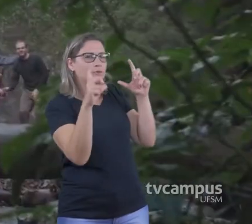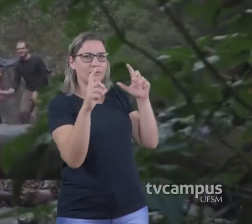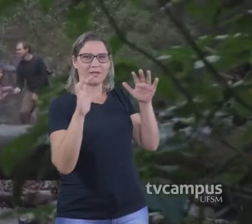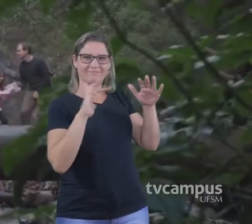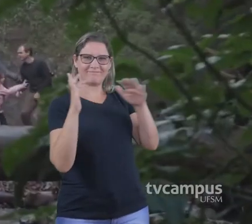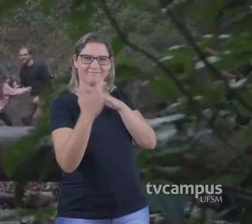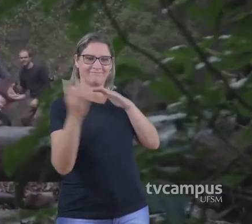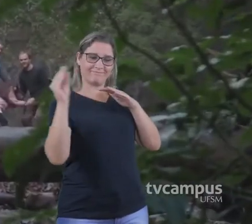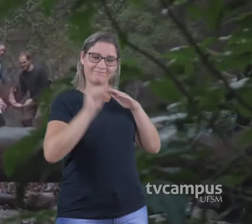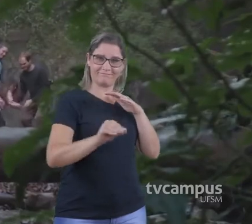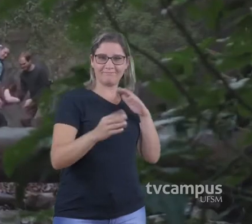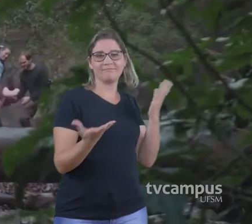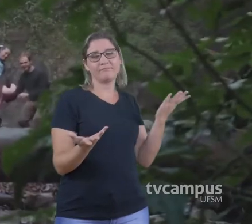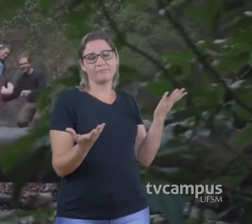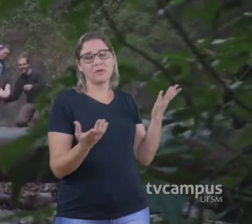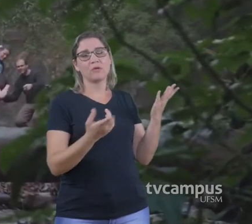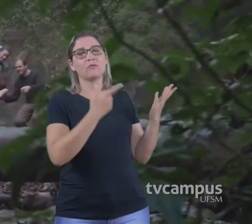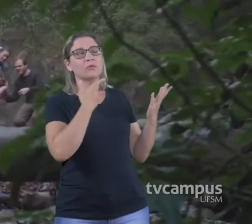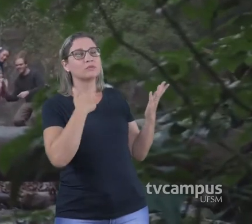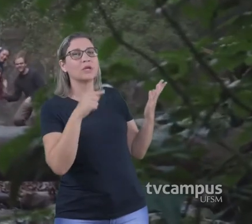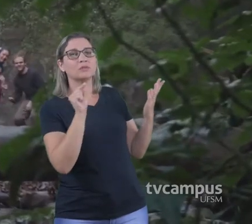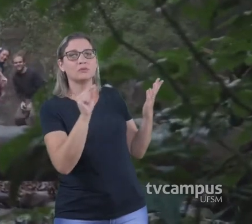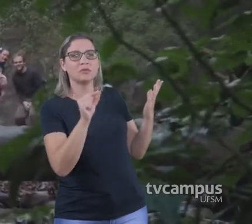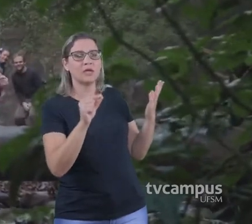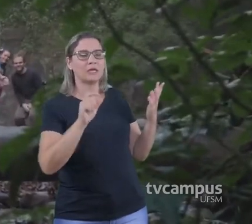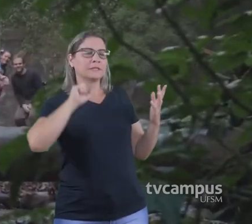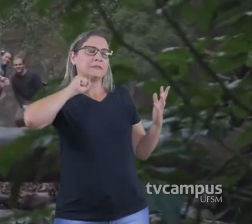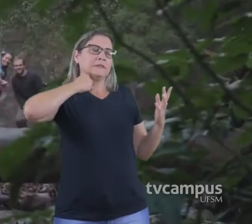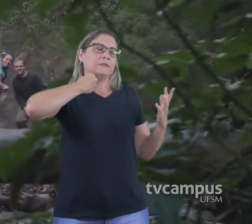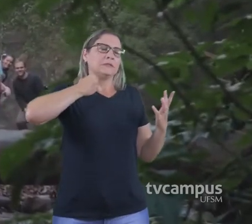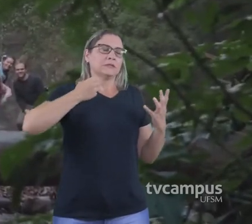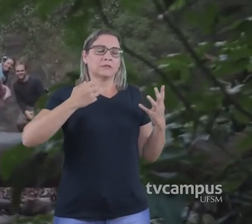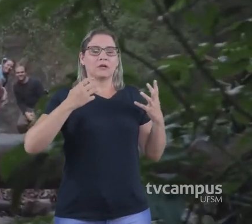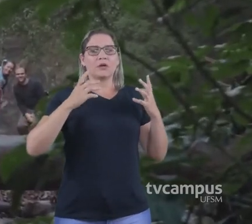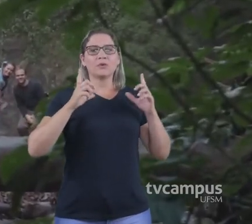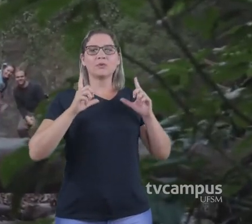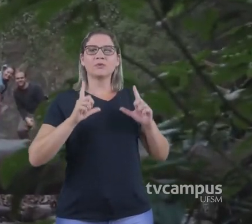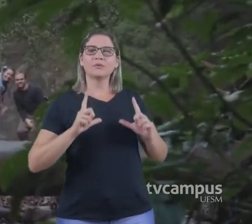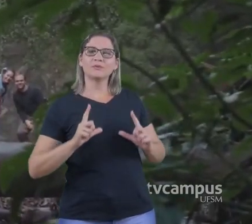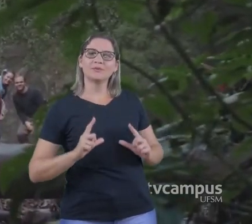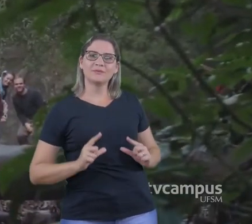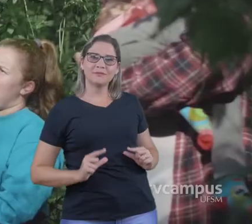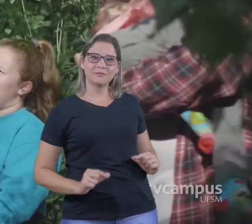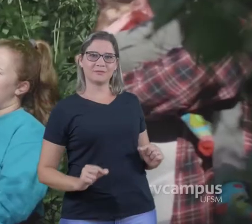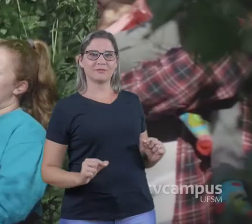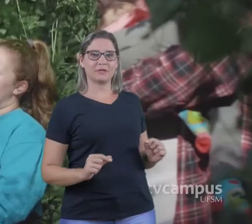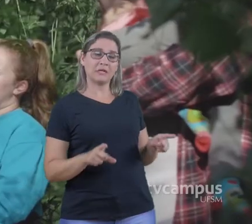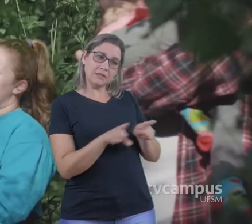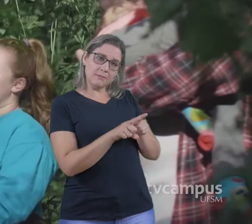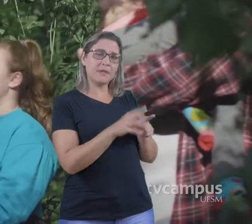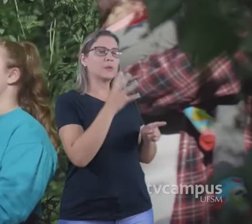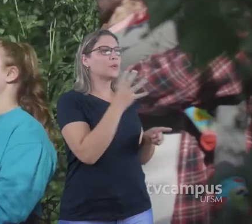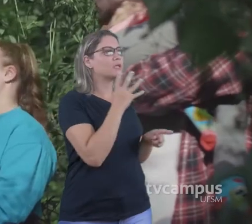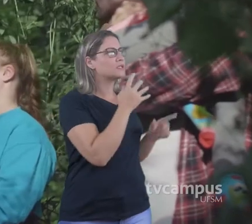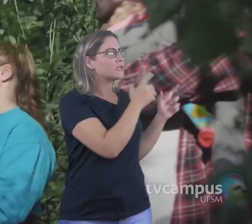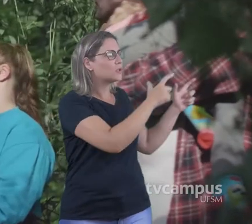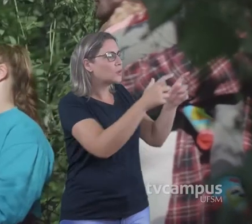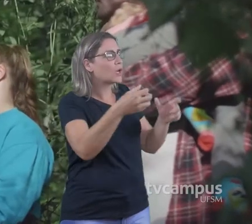foto Para postar na rede social Elas buscam Aliviar do estresse Elas buscam Conhecer algo novo